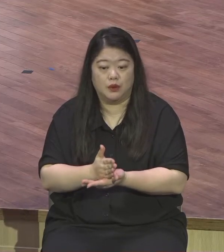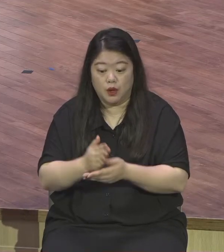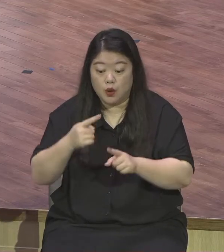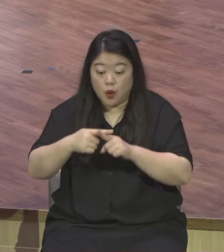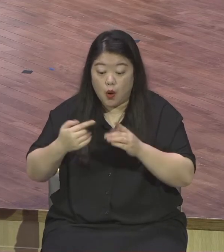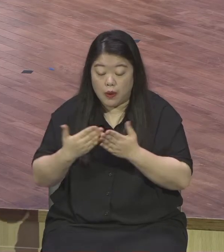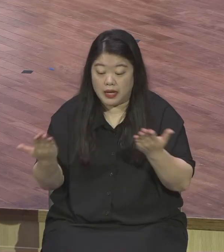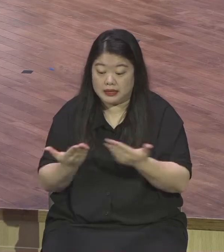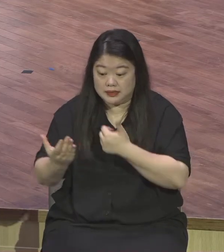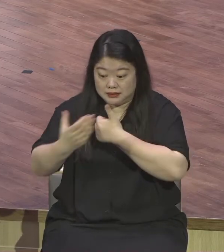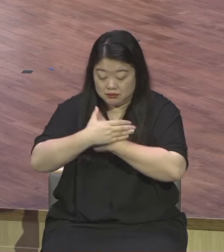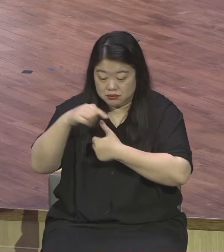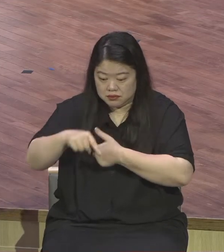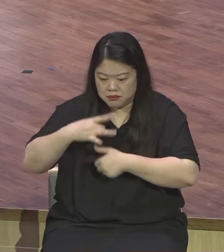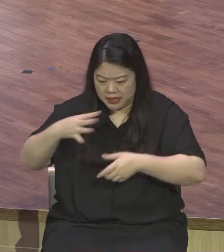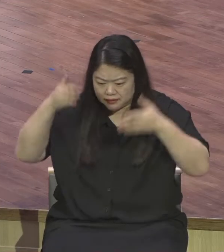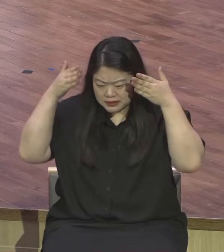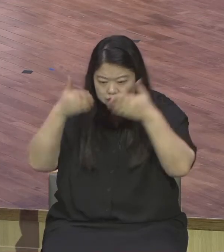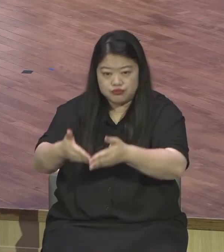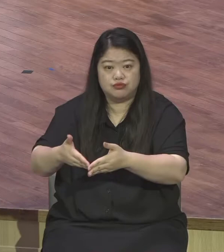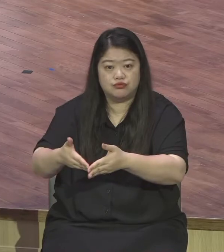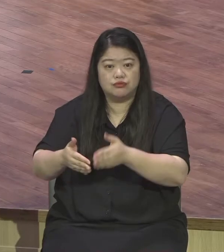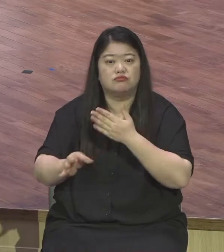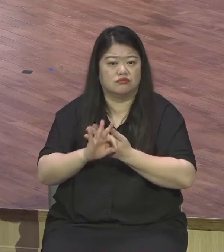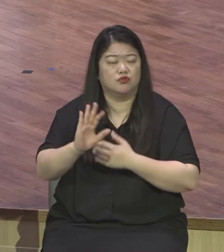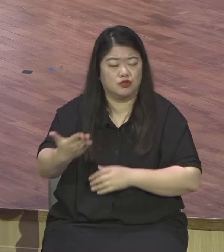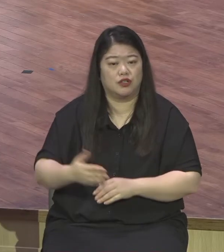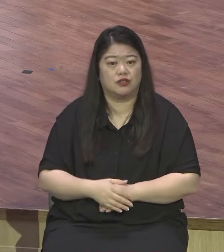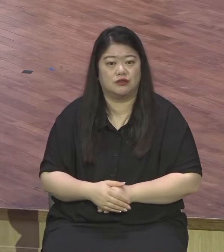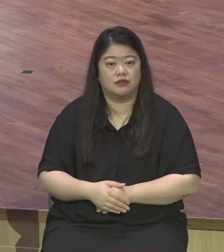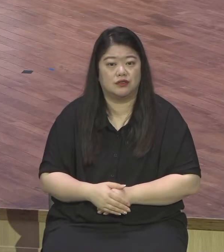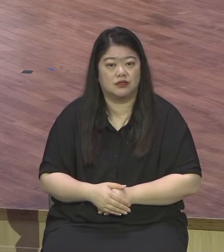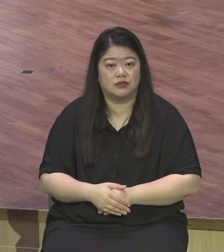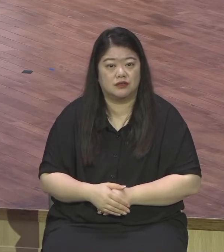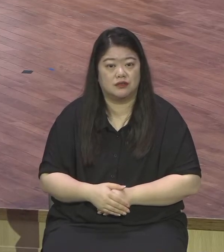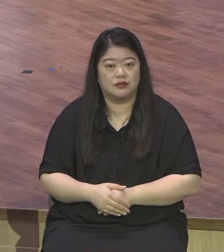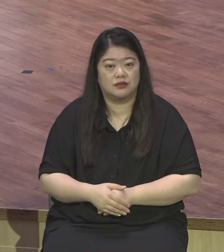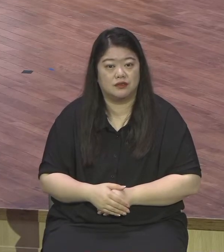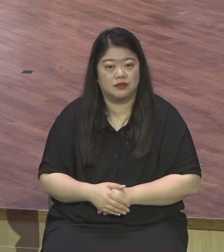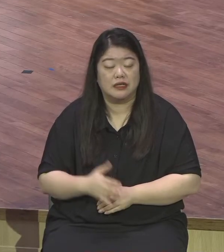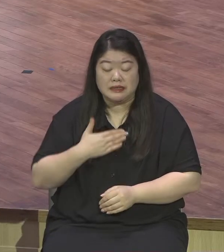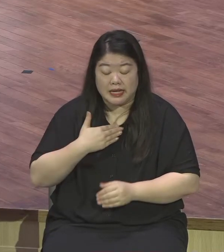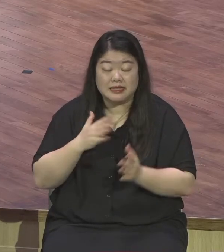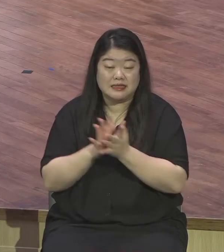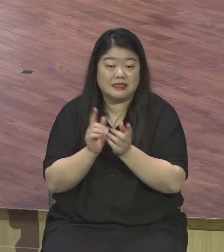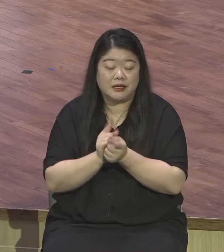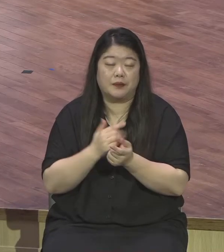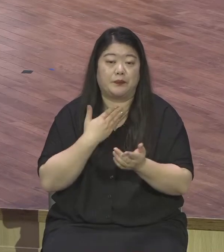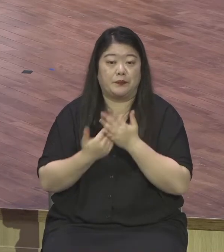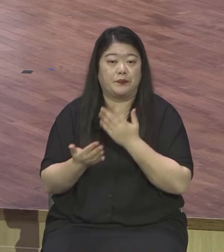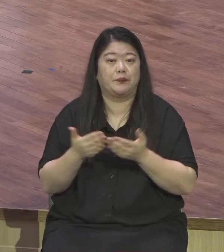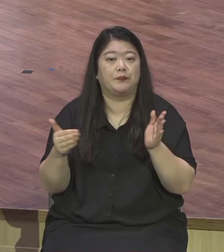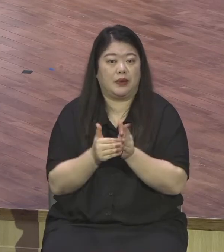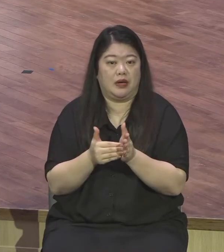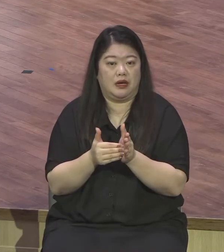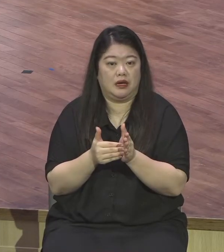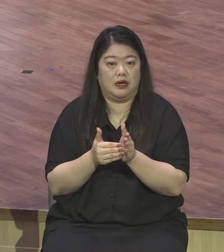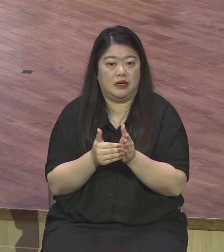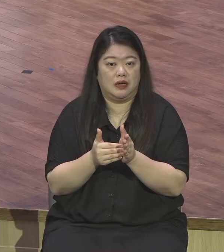다음에는 편하게 편하게 올인하도록 더 크게 축복해 주신 걸 그걸 체험했잖아요 아 그렇구나 아무